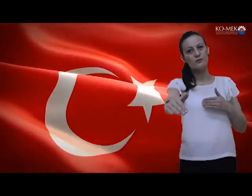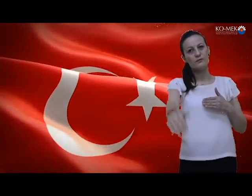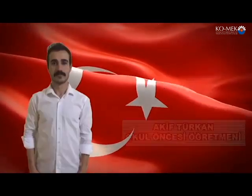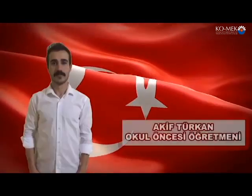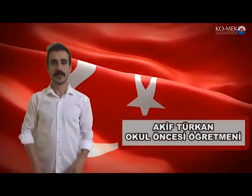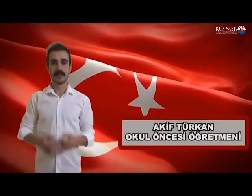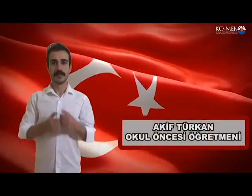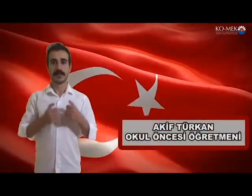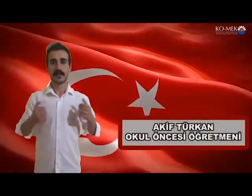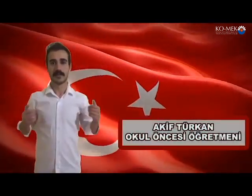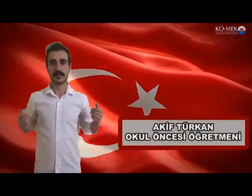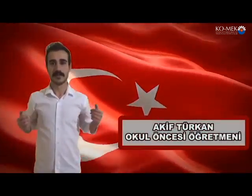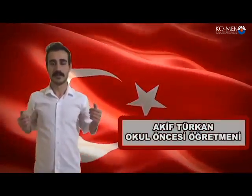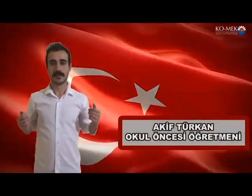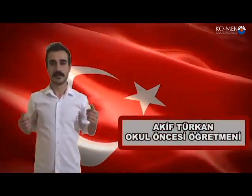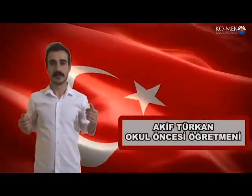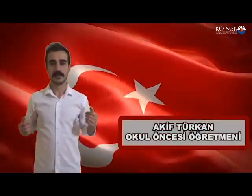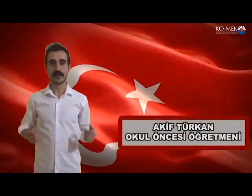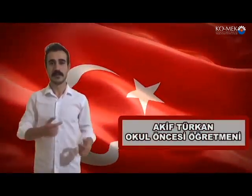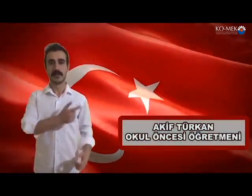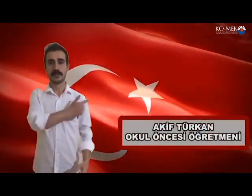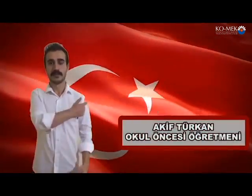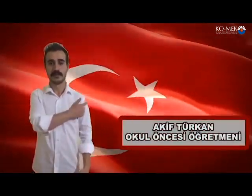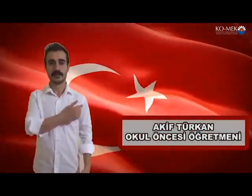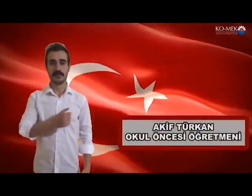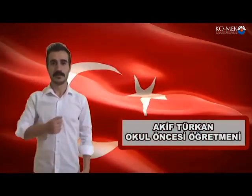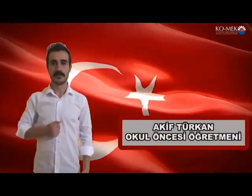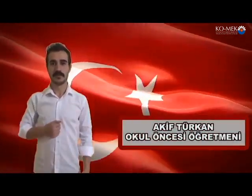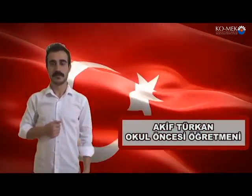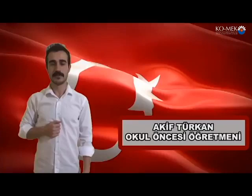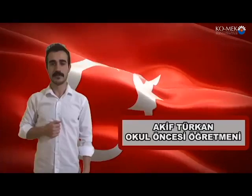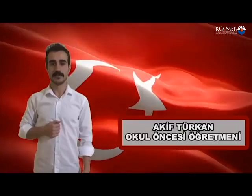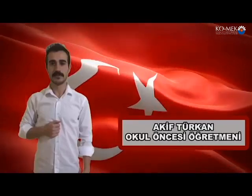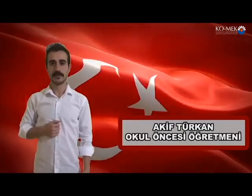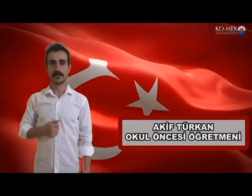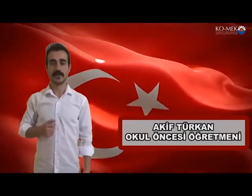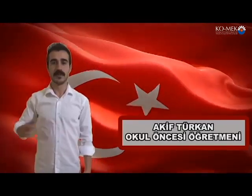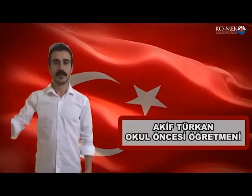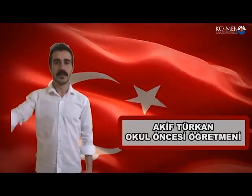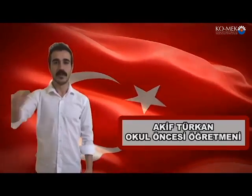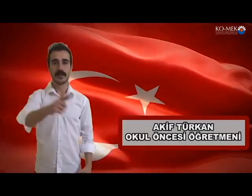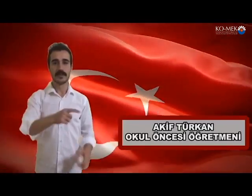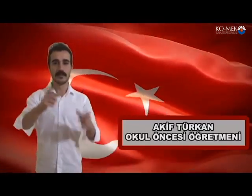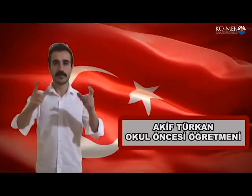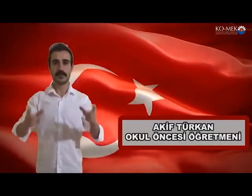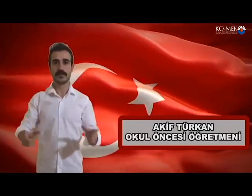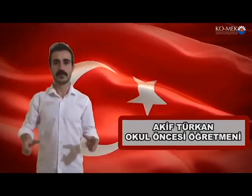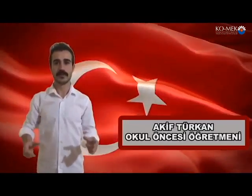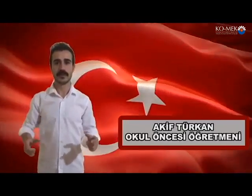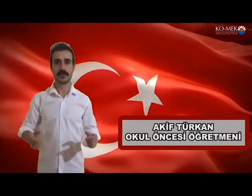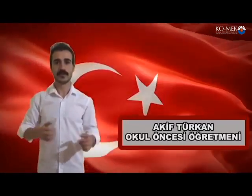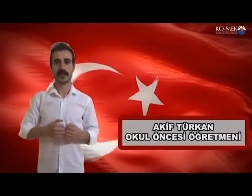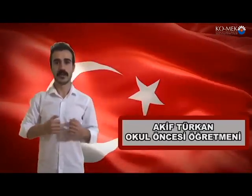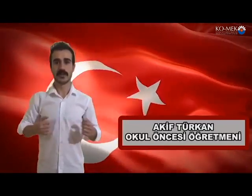Şamlı yurdum, her bucağı şamlar olsun,